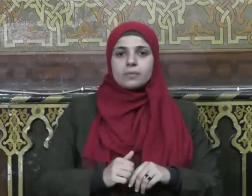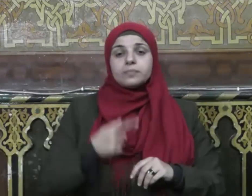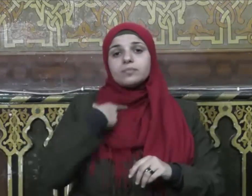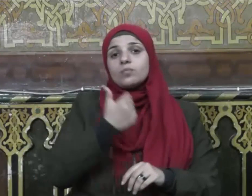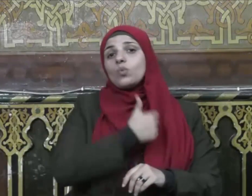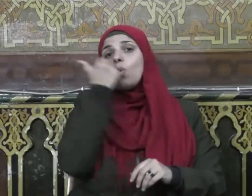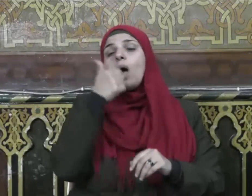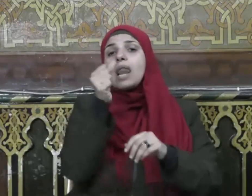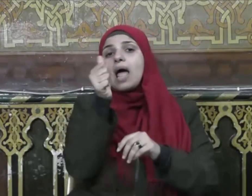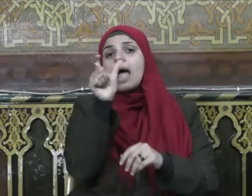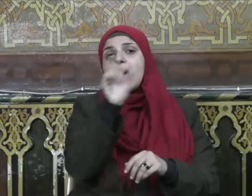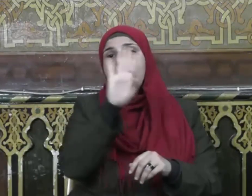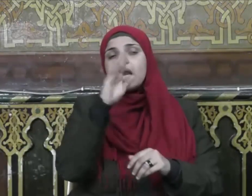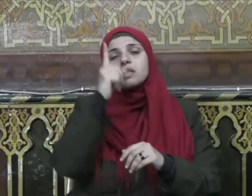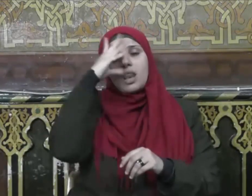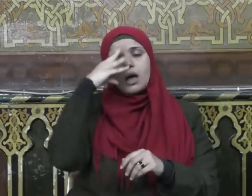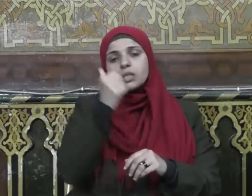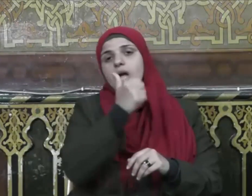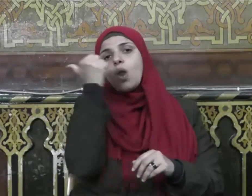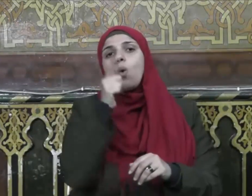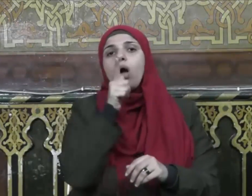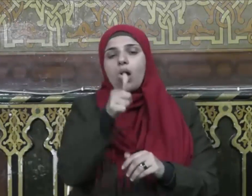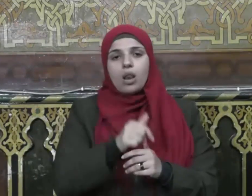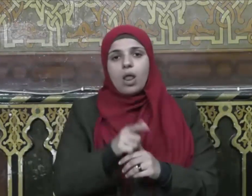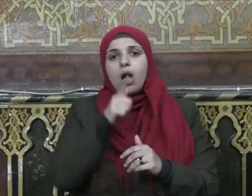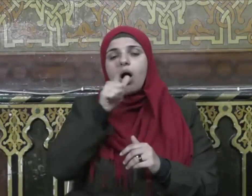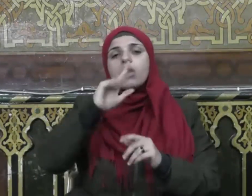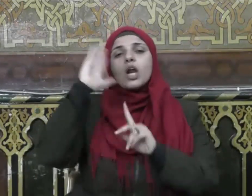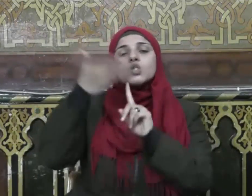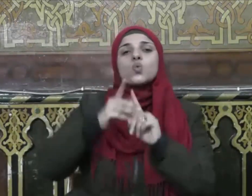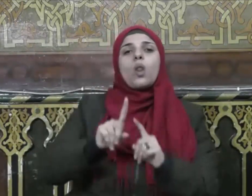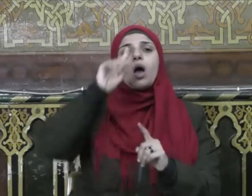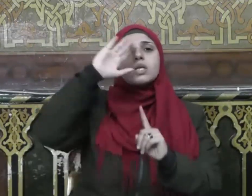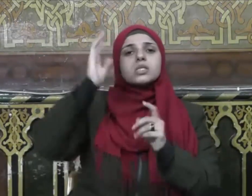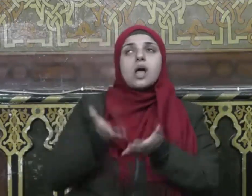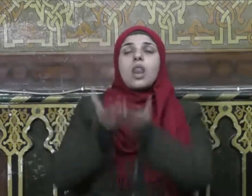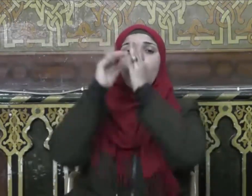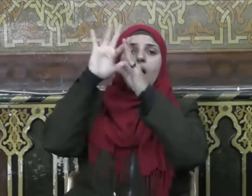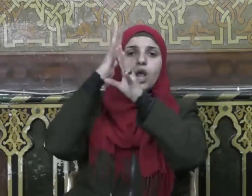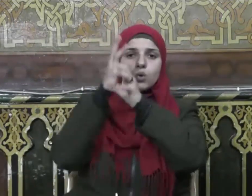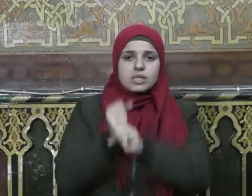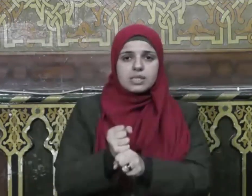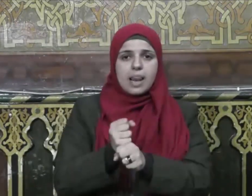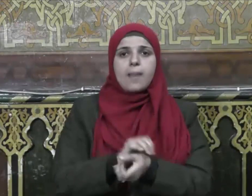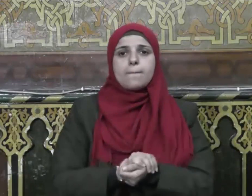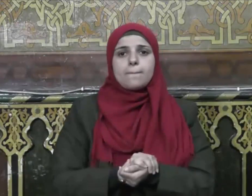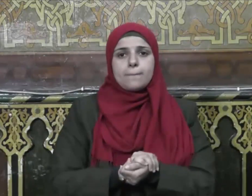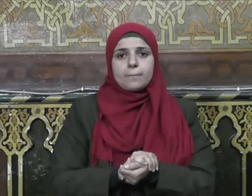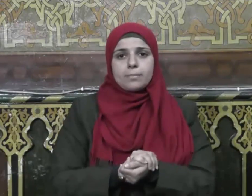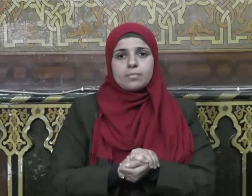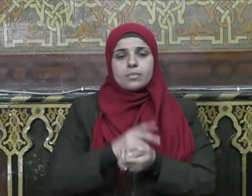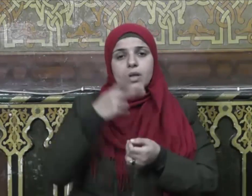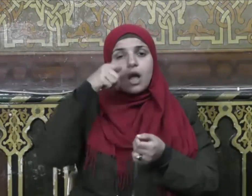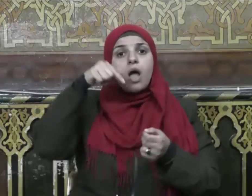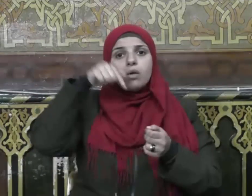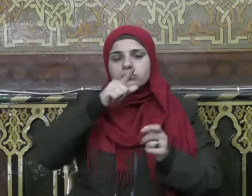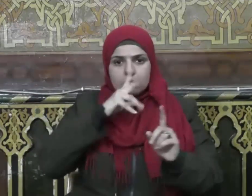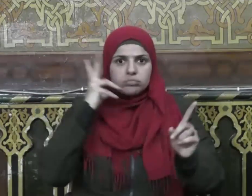أنس رضي الله عنه قال قال رسول الله صلى الله عليه وسلم أنصر أخاك